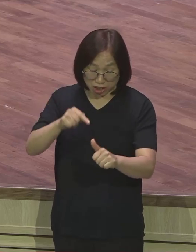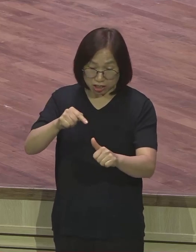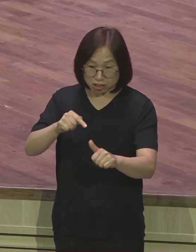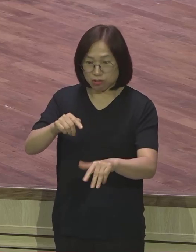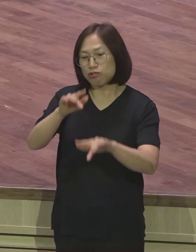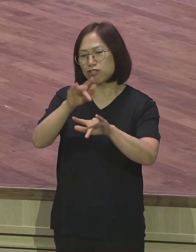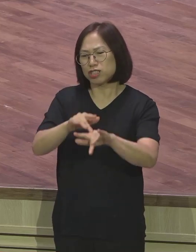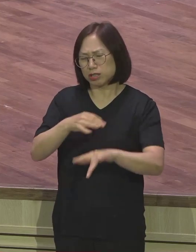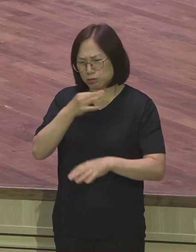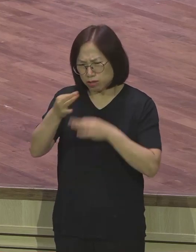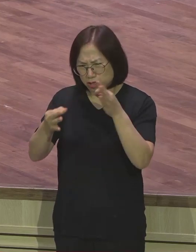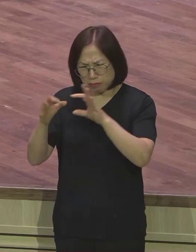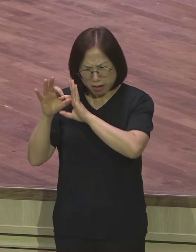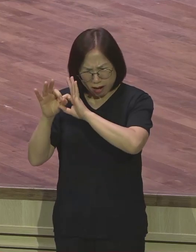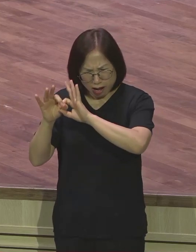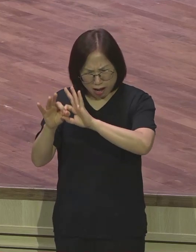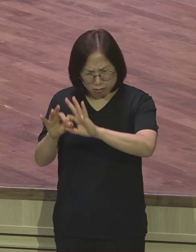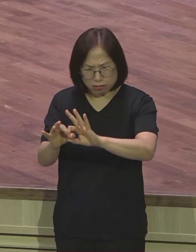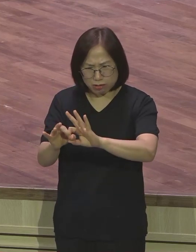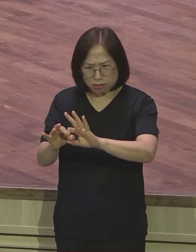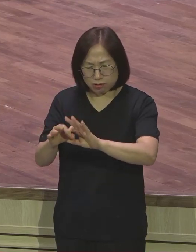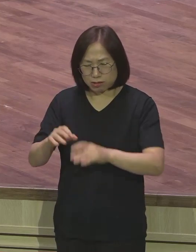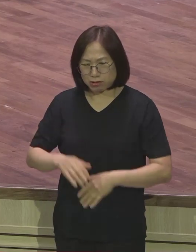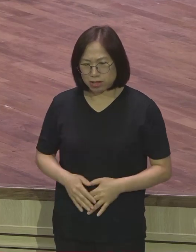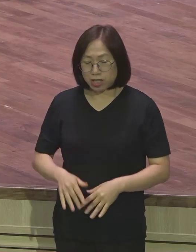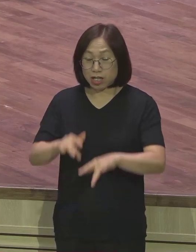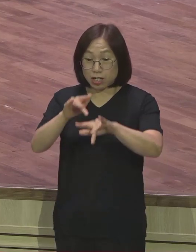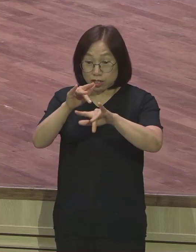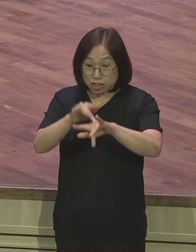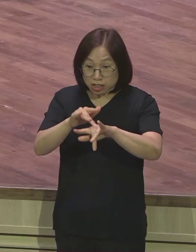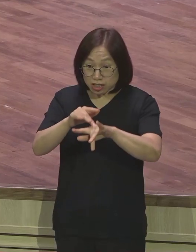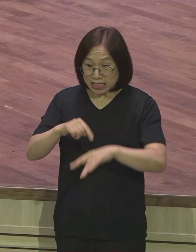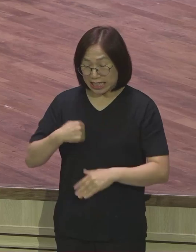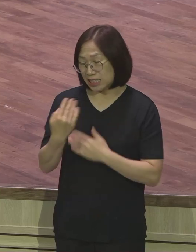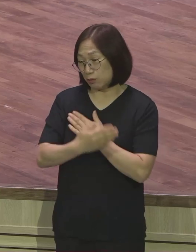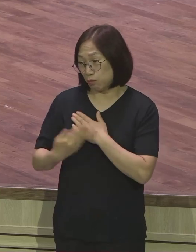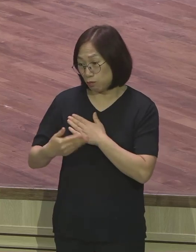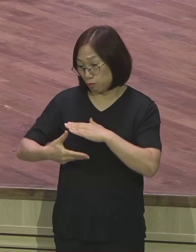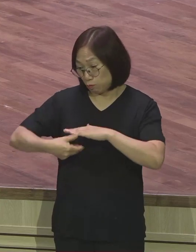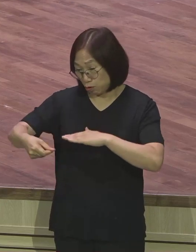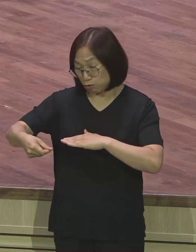내는 거예요. 귀신한테 자기 몸을 빌려주는 거죠. 장악을 당하는 거죠.